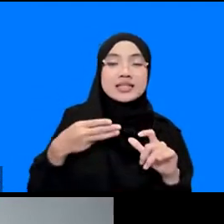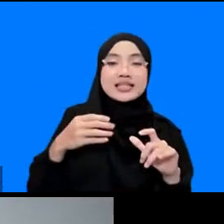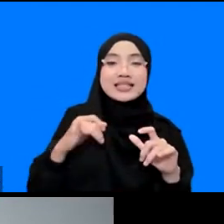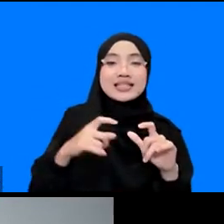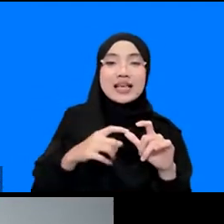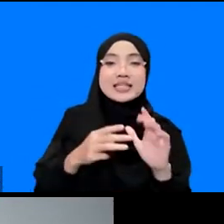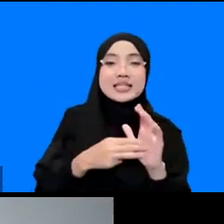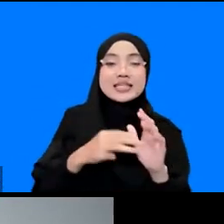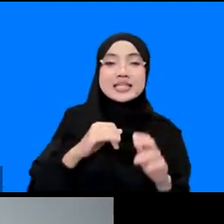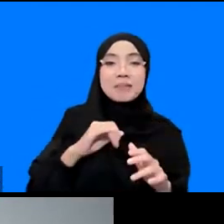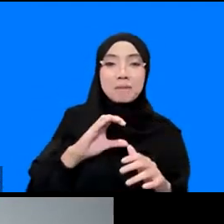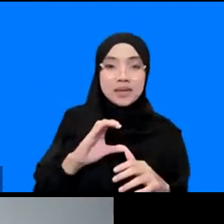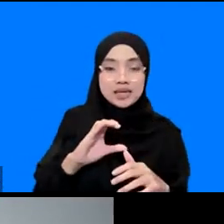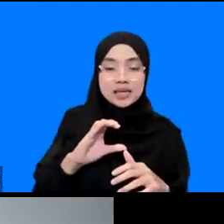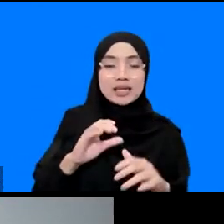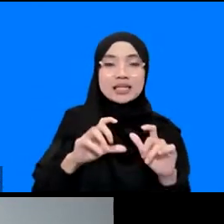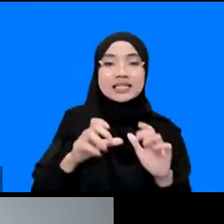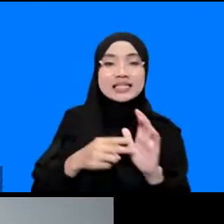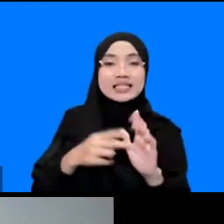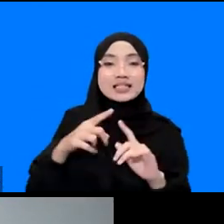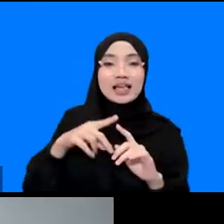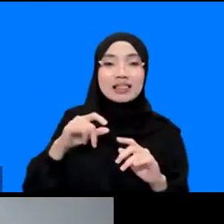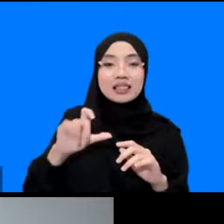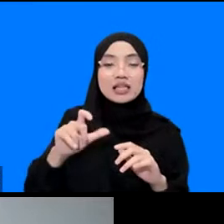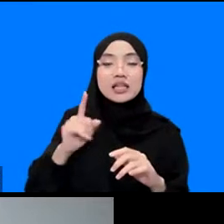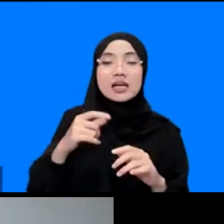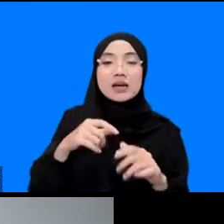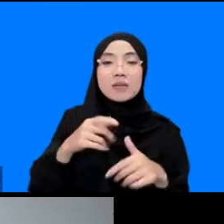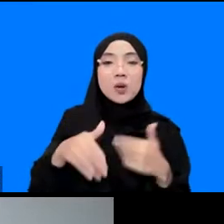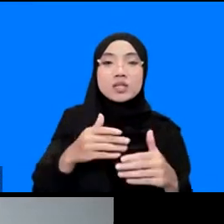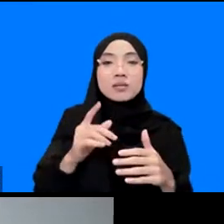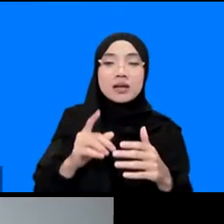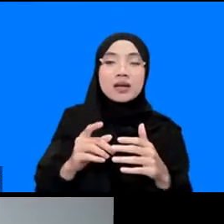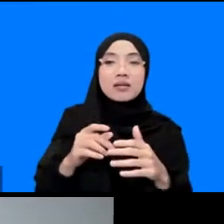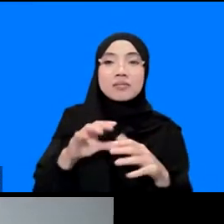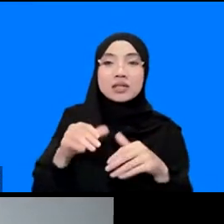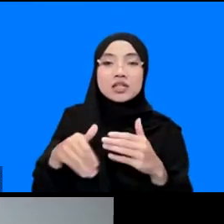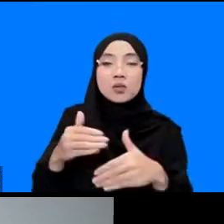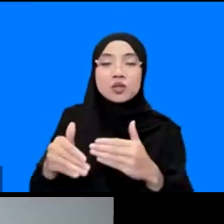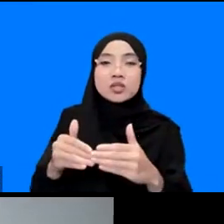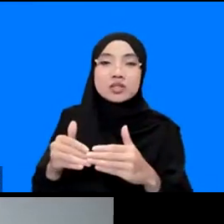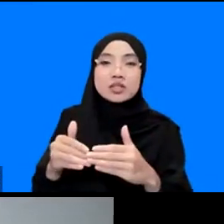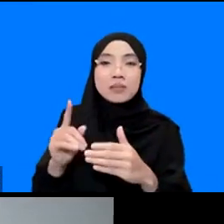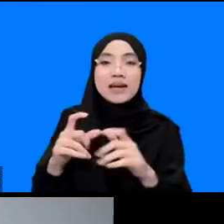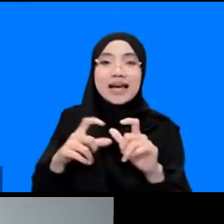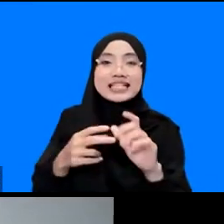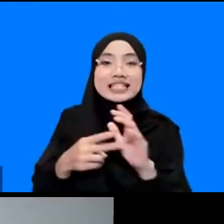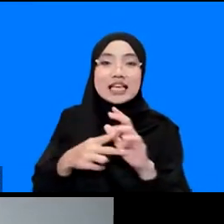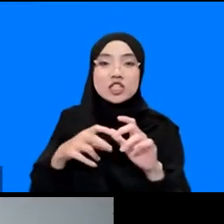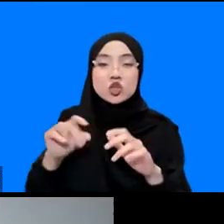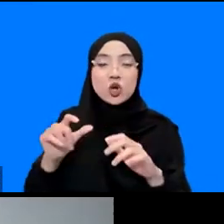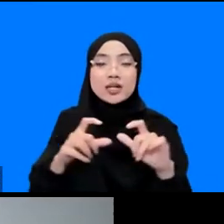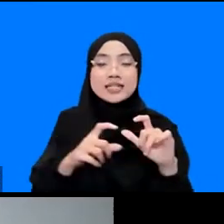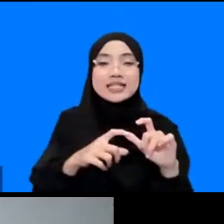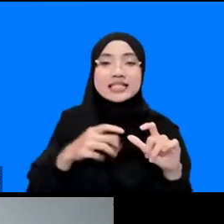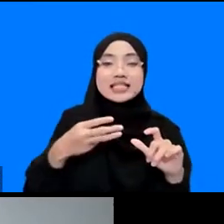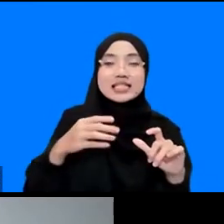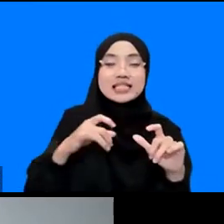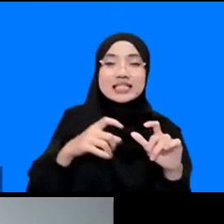dia bekerja karena terinformasikan oleh data-data sensor seismogram yang ada di